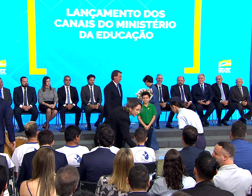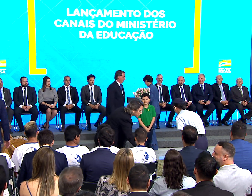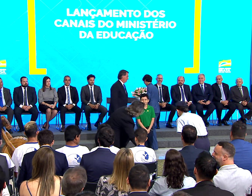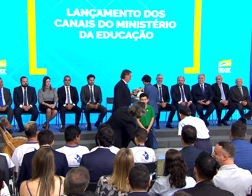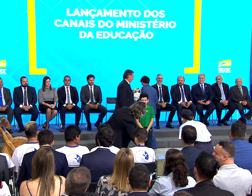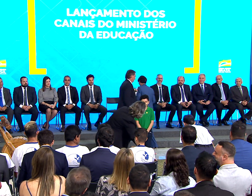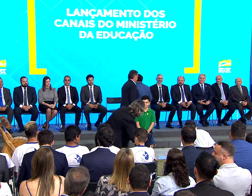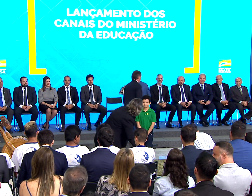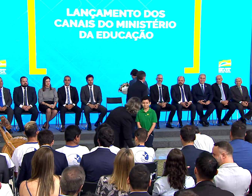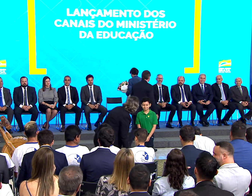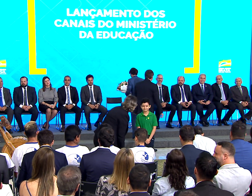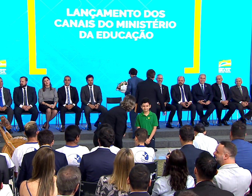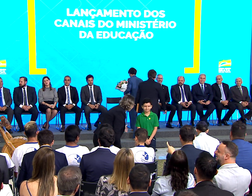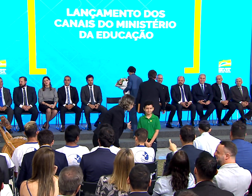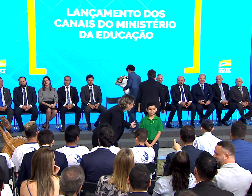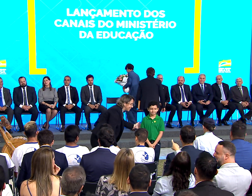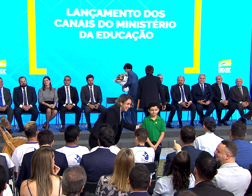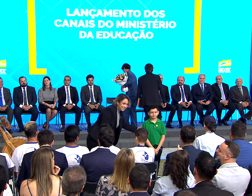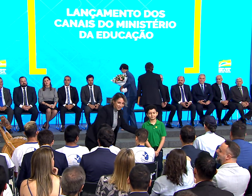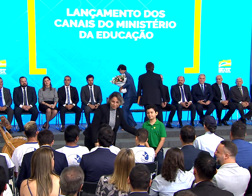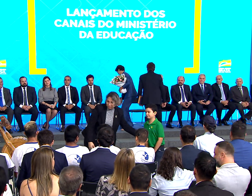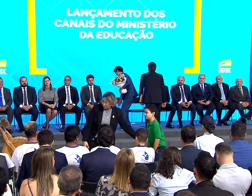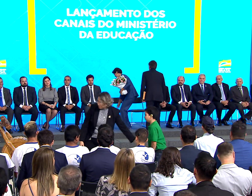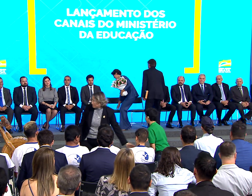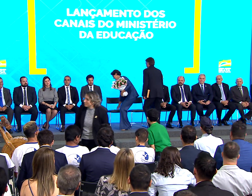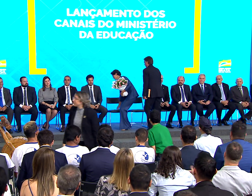Faraoso da palavra a senhora Michele Bolsonaro.